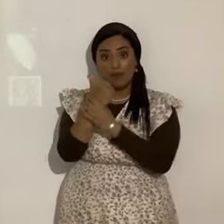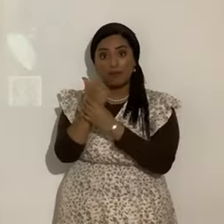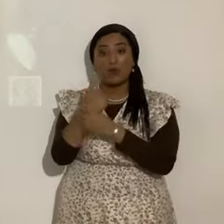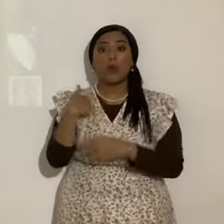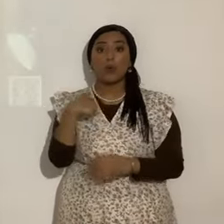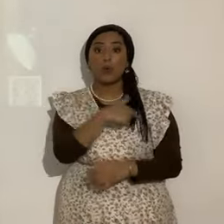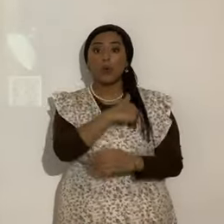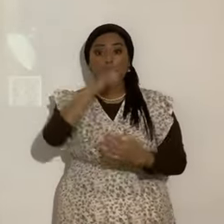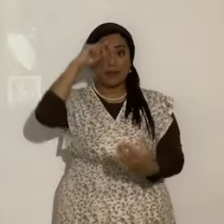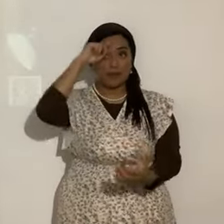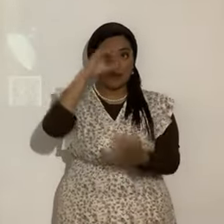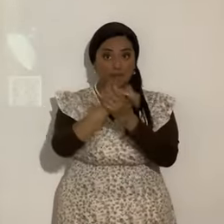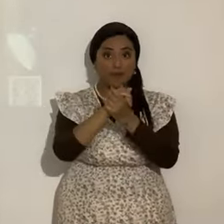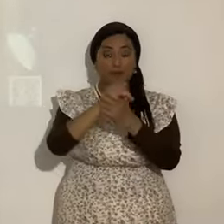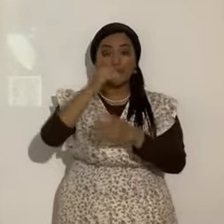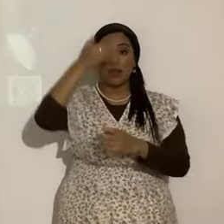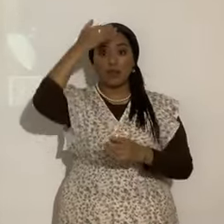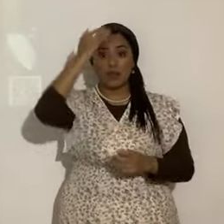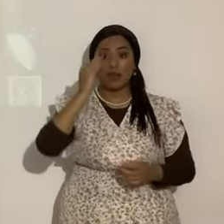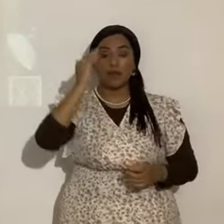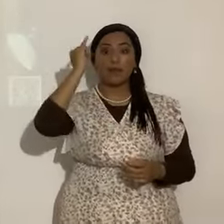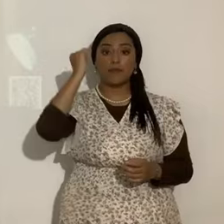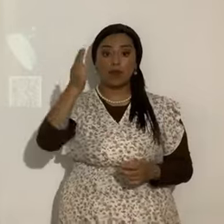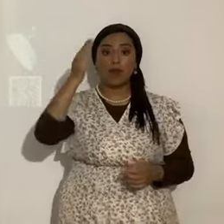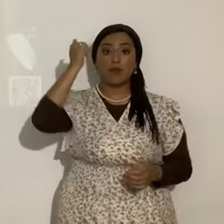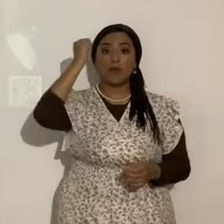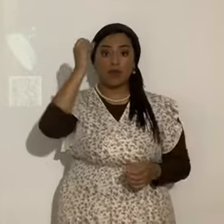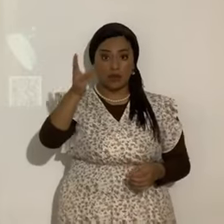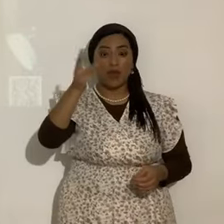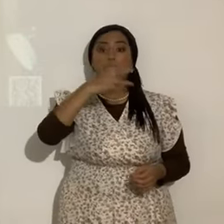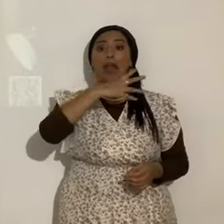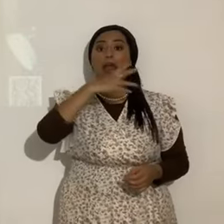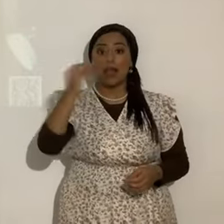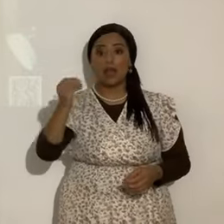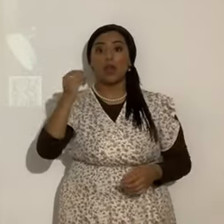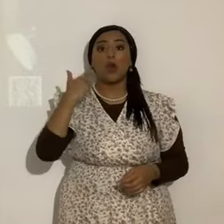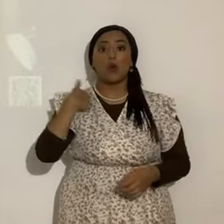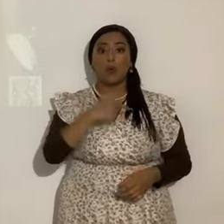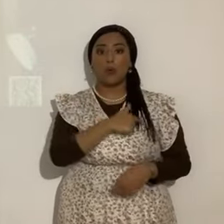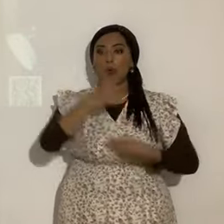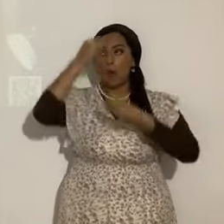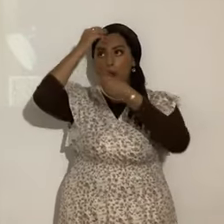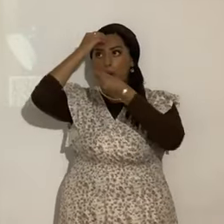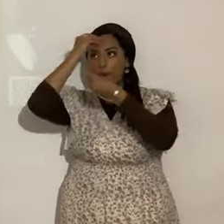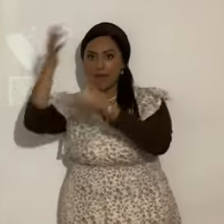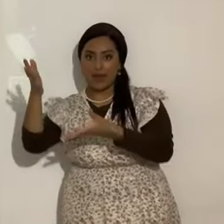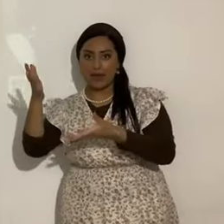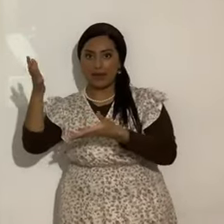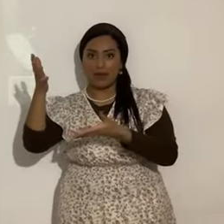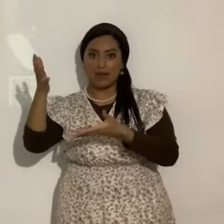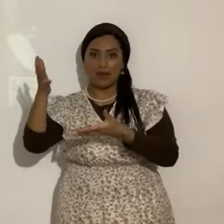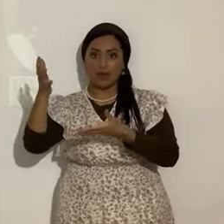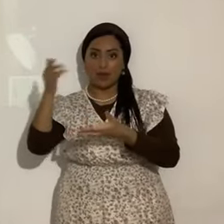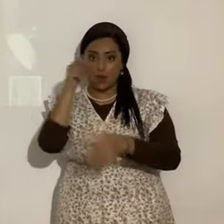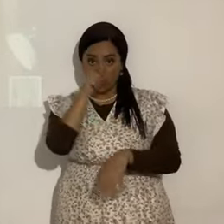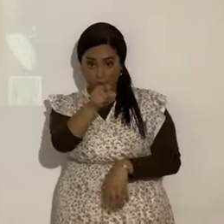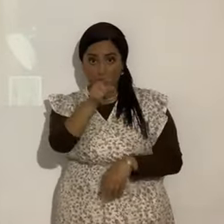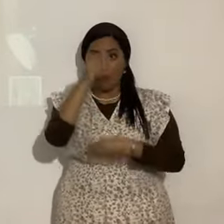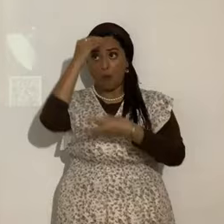en el Ojim, Yahweh, Yahshua, y le obedecemos. Le estás obedeciendo, hermano o